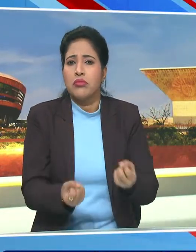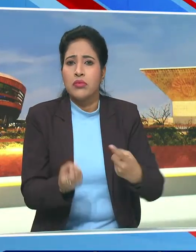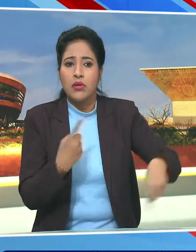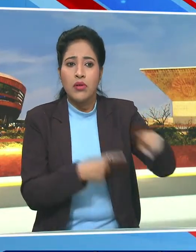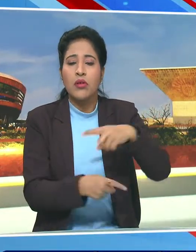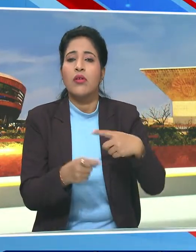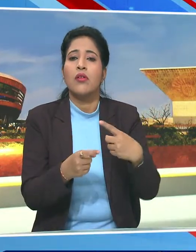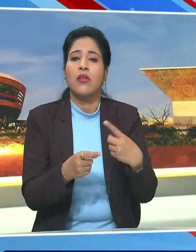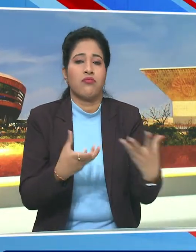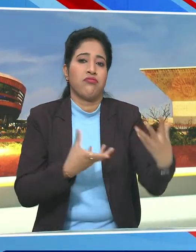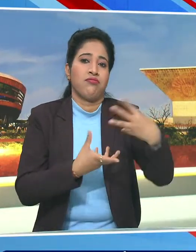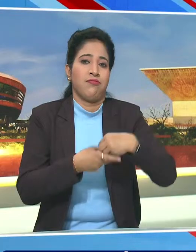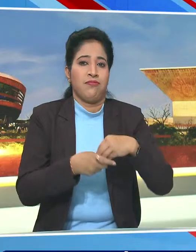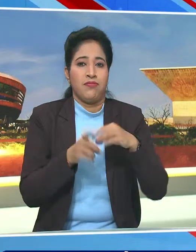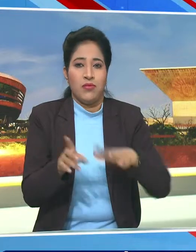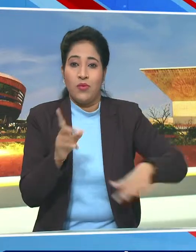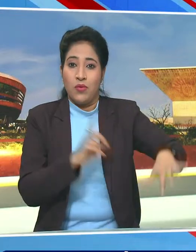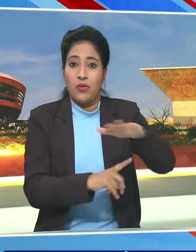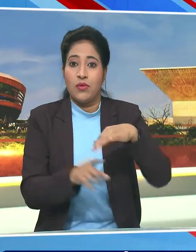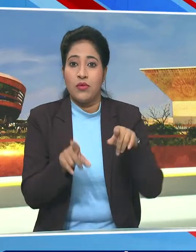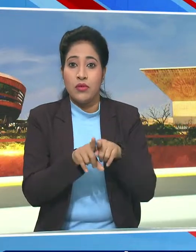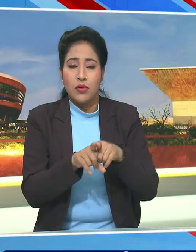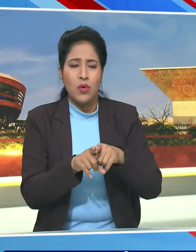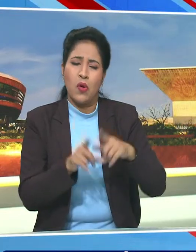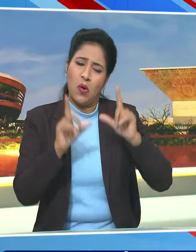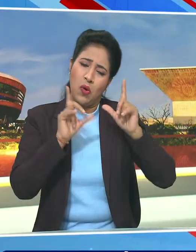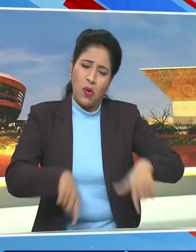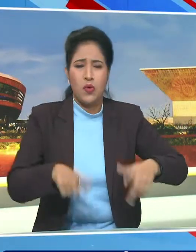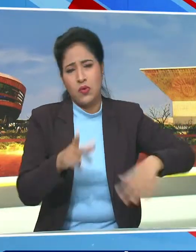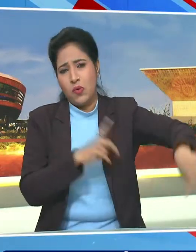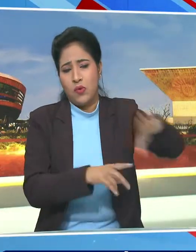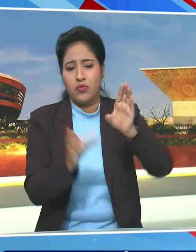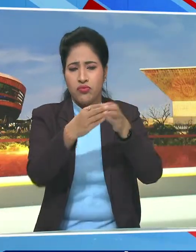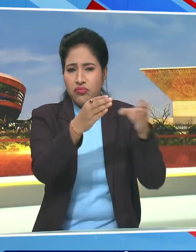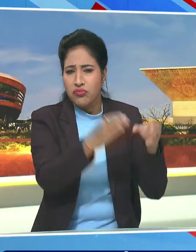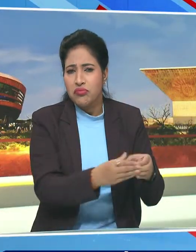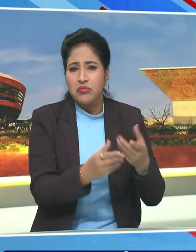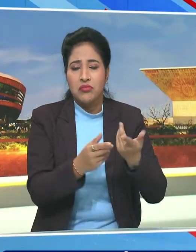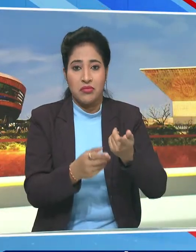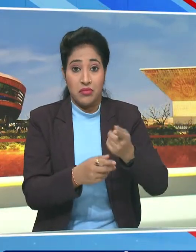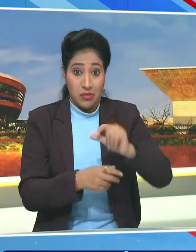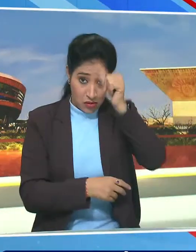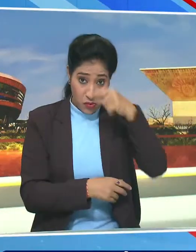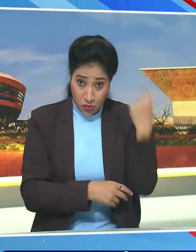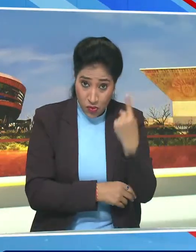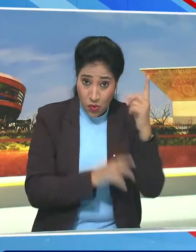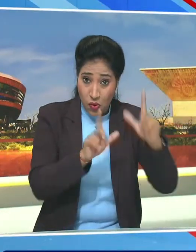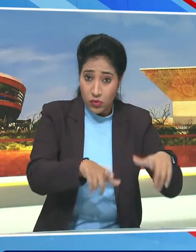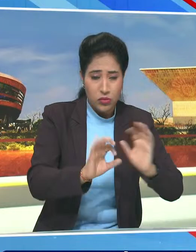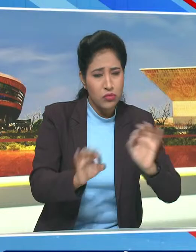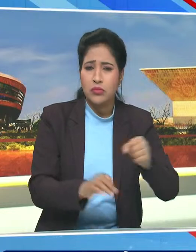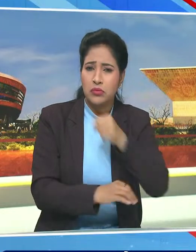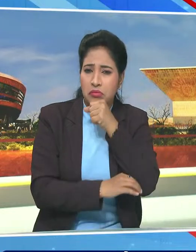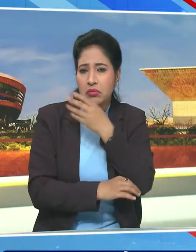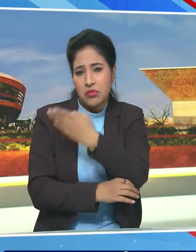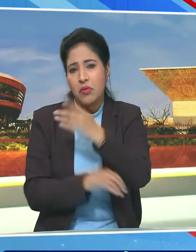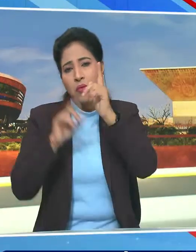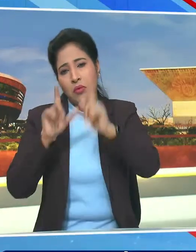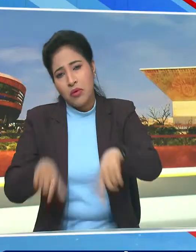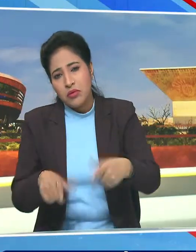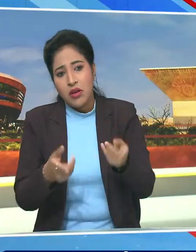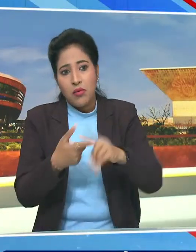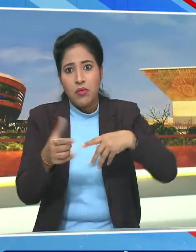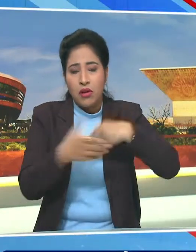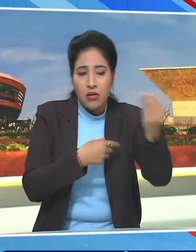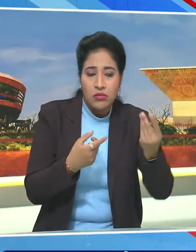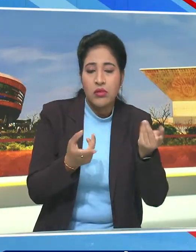प्रॉक्टर जेसे जए अविश्वायों में विश्वास पर जाता था